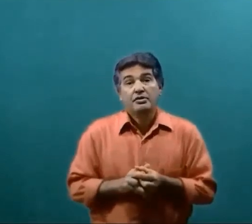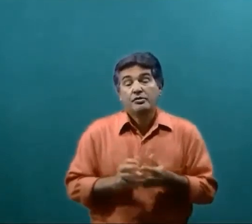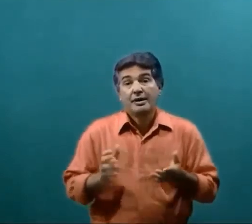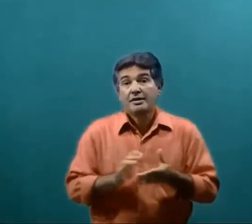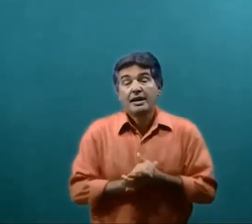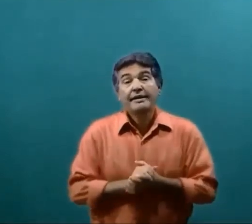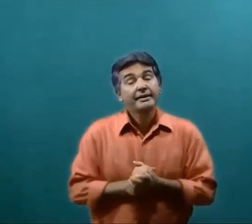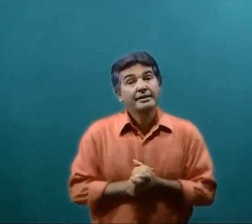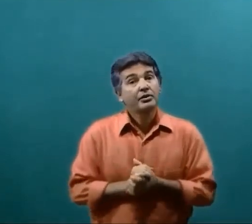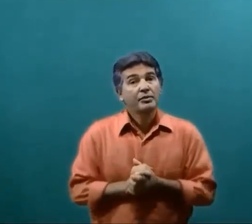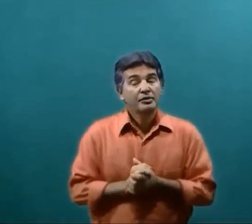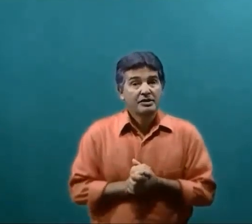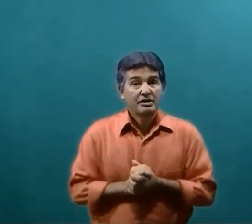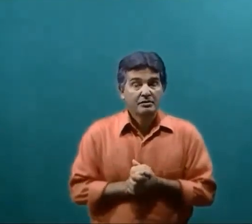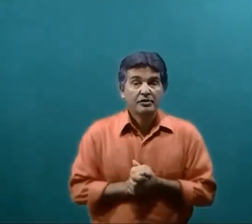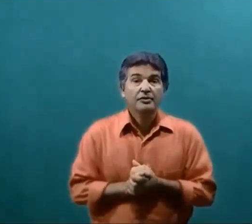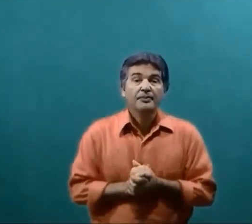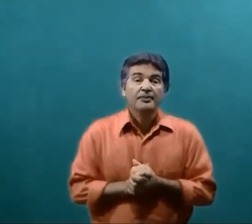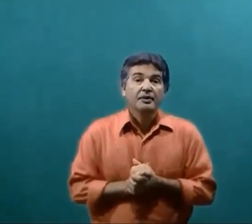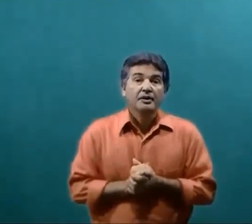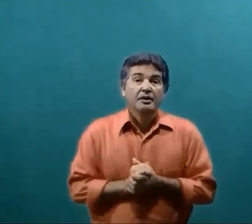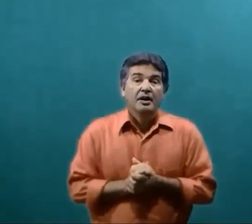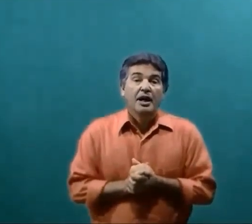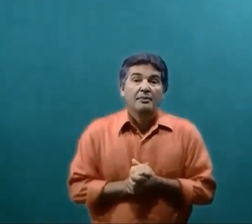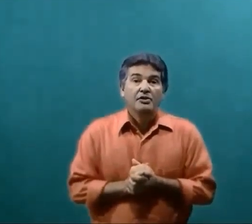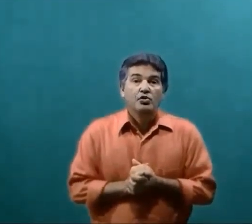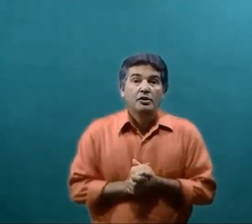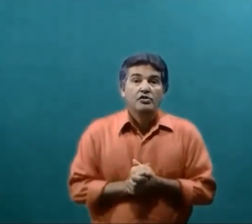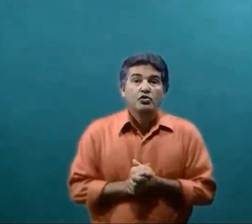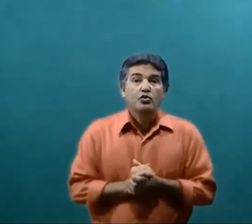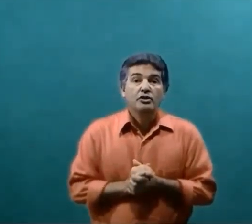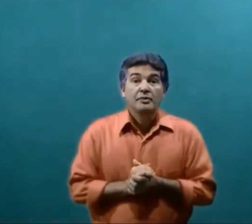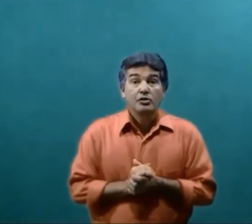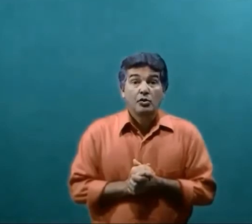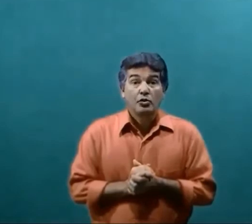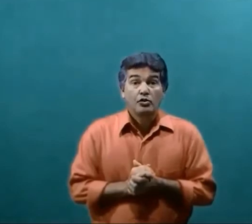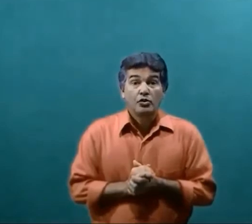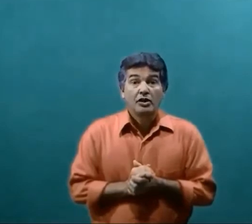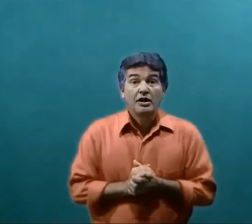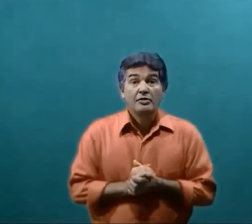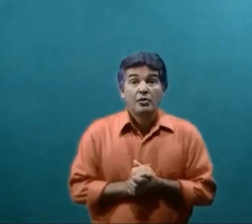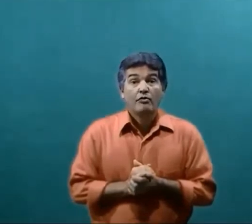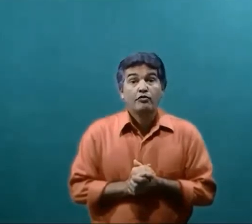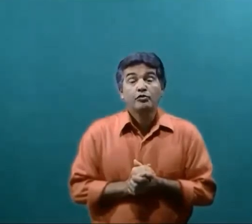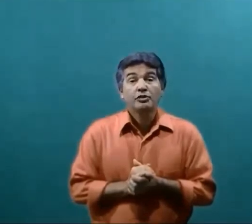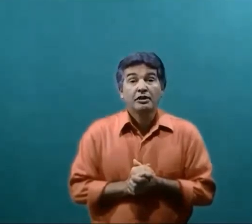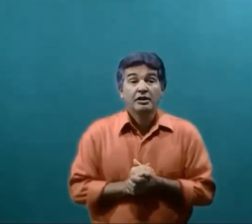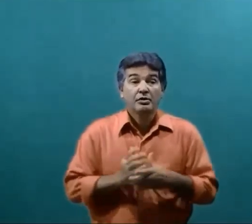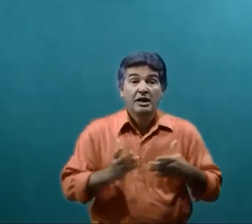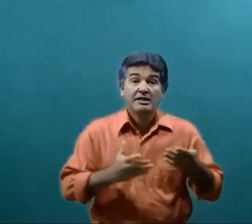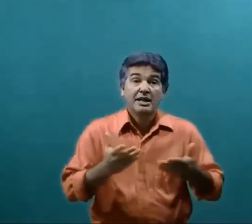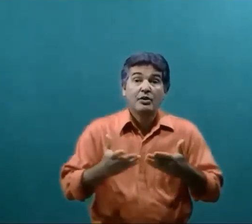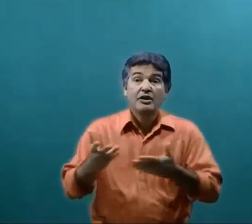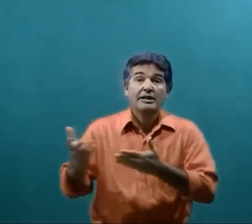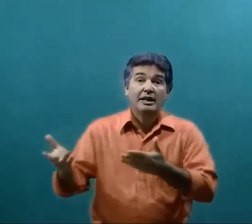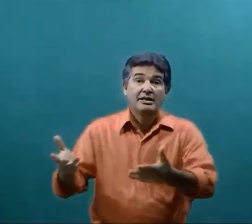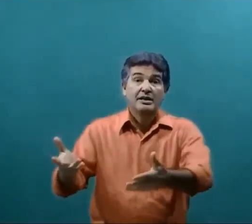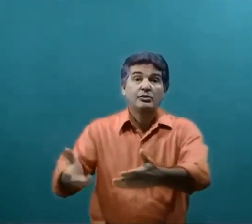isso Mas ainda não é possível A pessoa surda A pessoa com surdez profunda Que não recebe a orientação